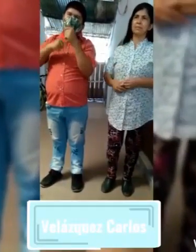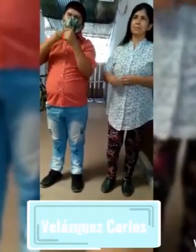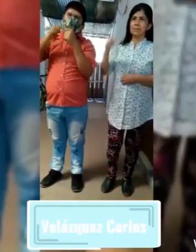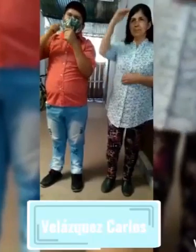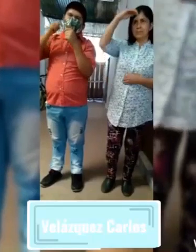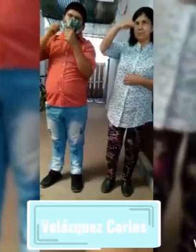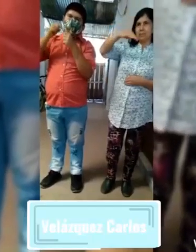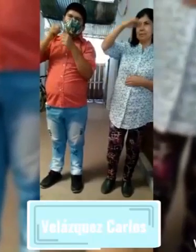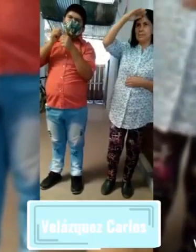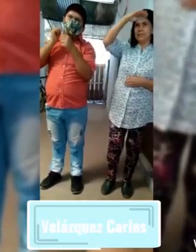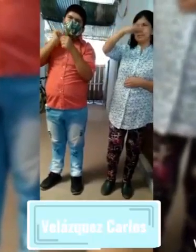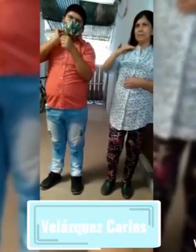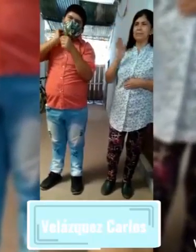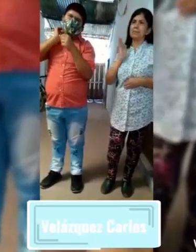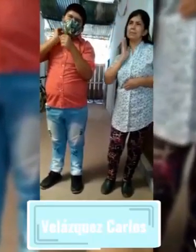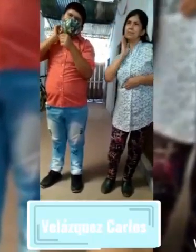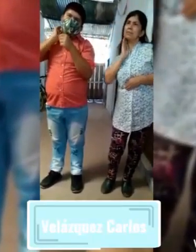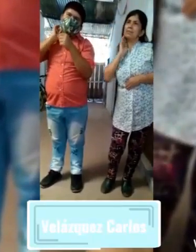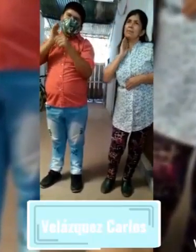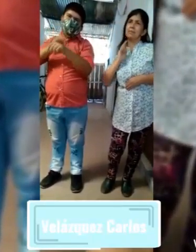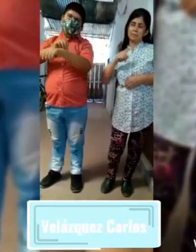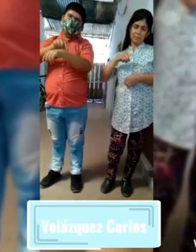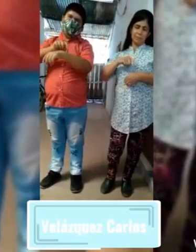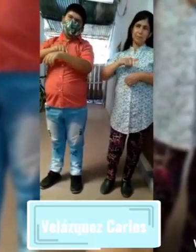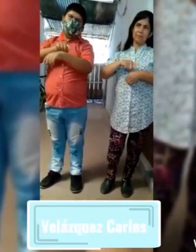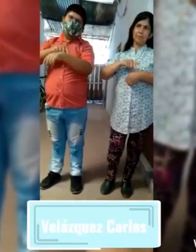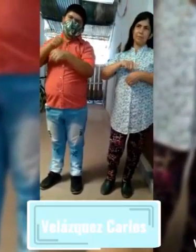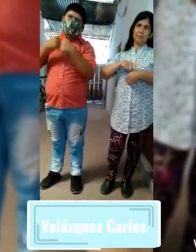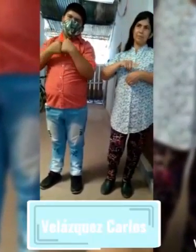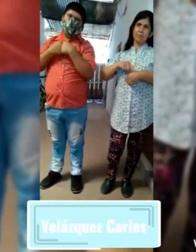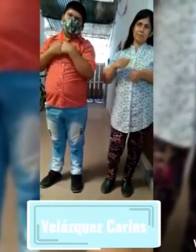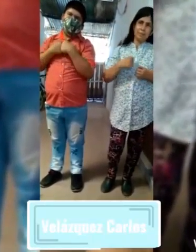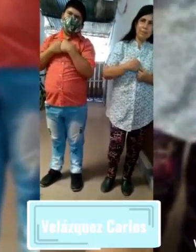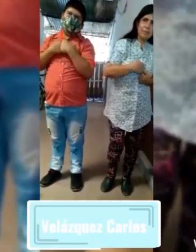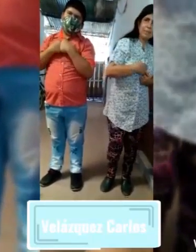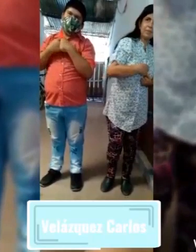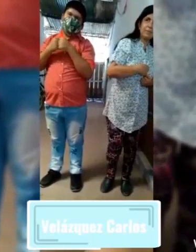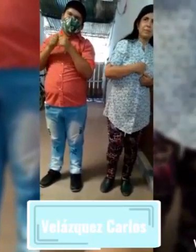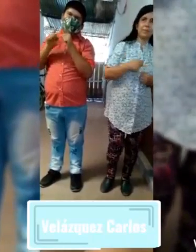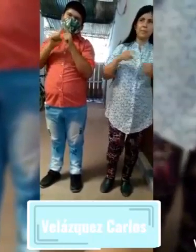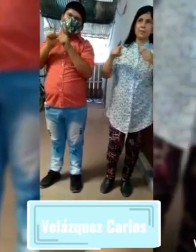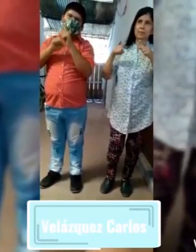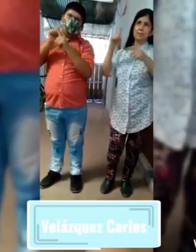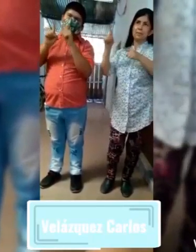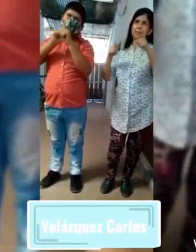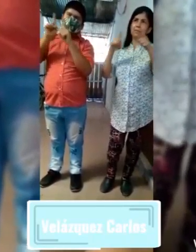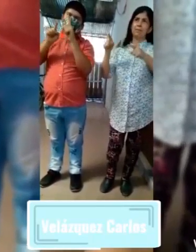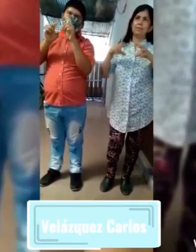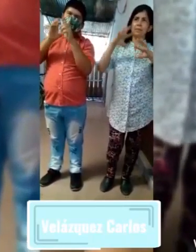Música Es tiempo de escondernos Tal vez sea la forma